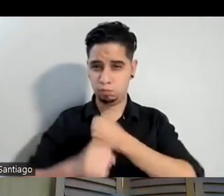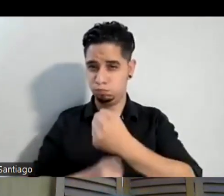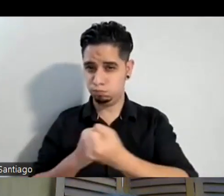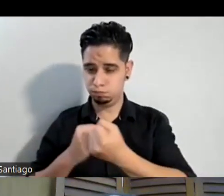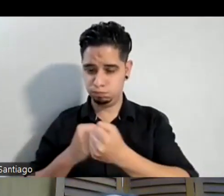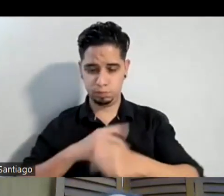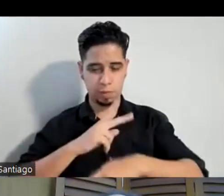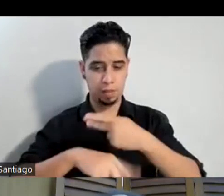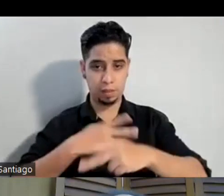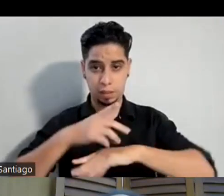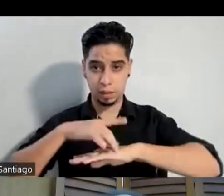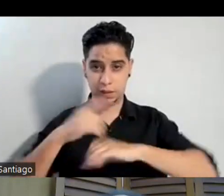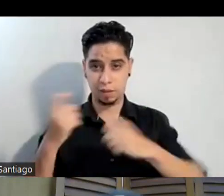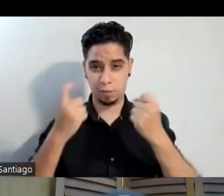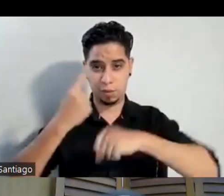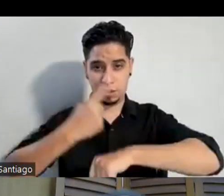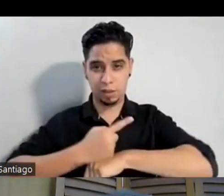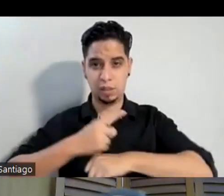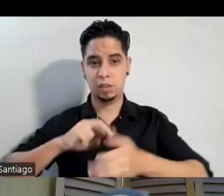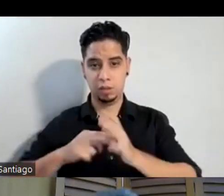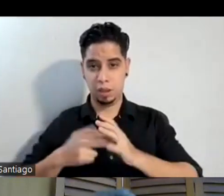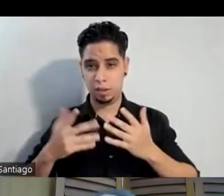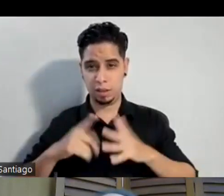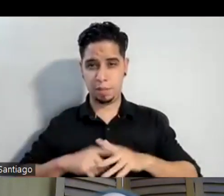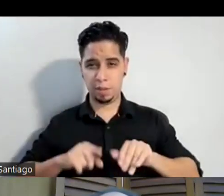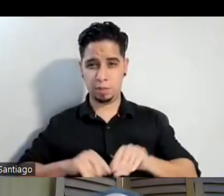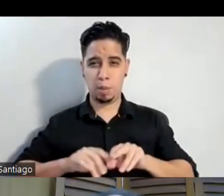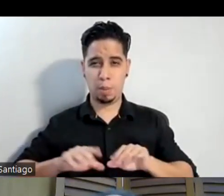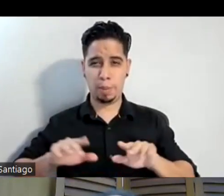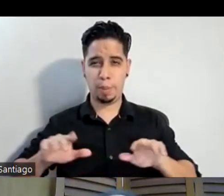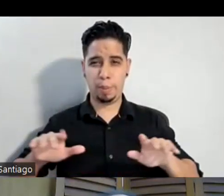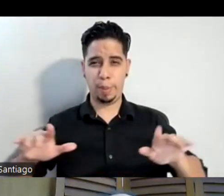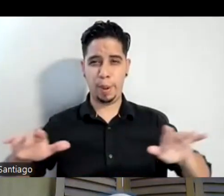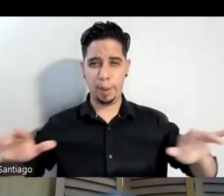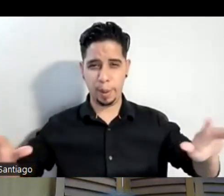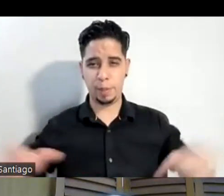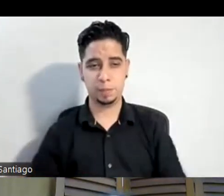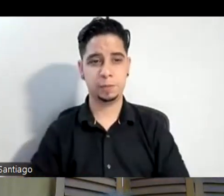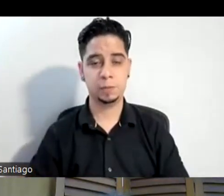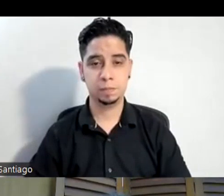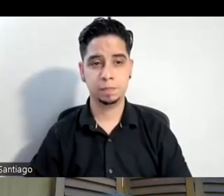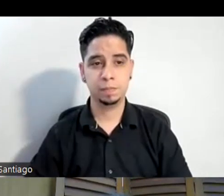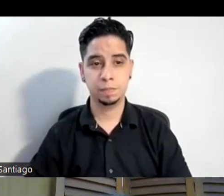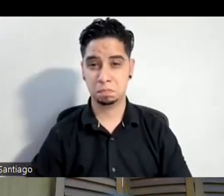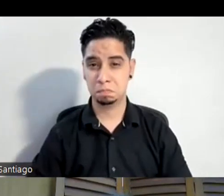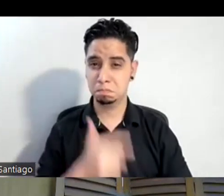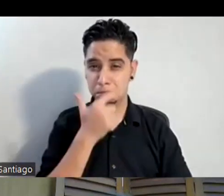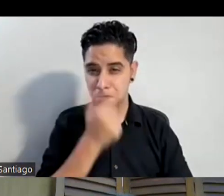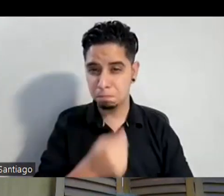día. Así que ya ese movimiento estaba por ahí estándose. Guajándose. Muy bien. Pero